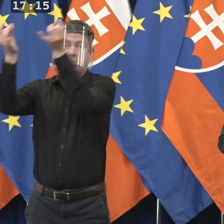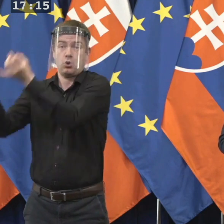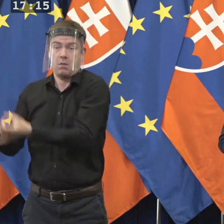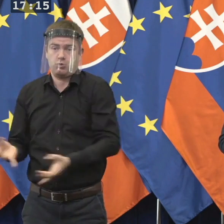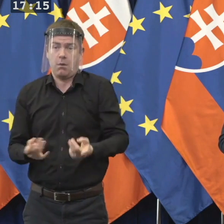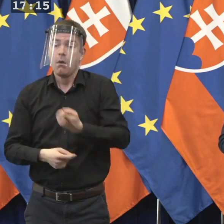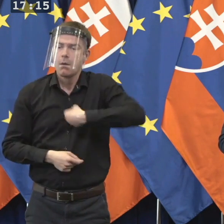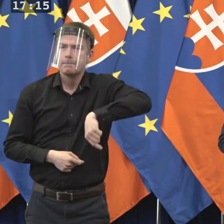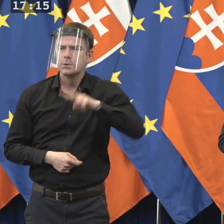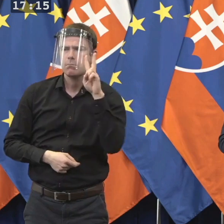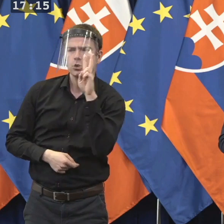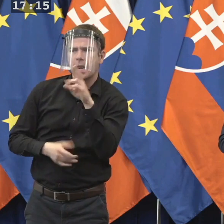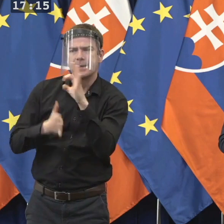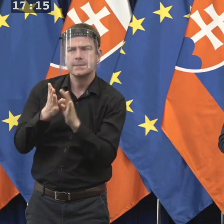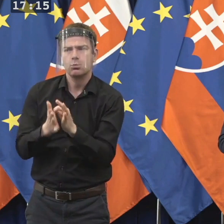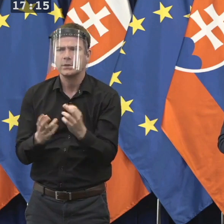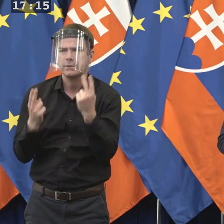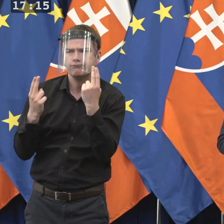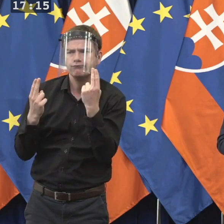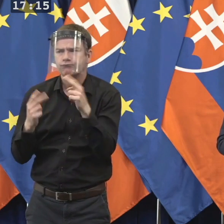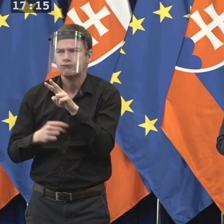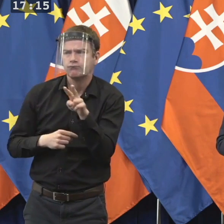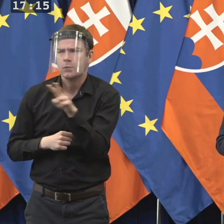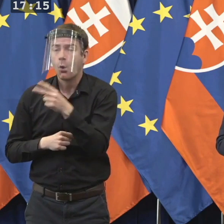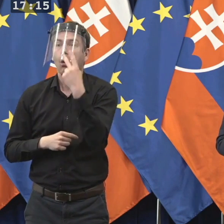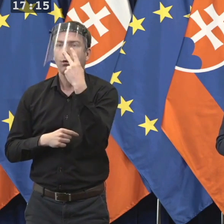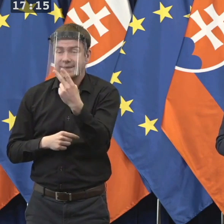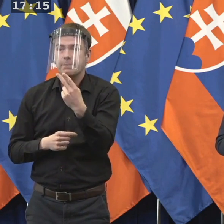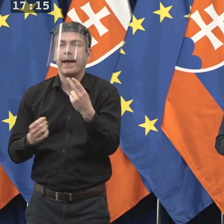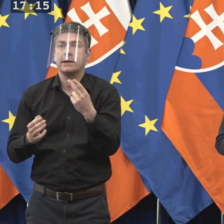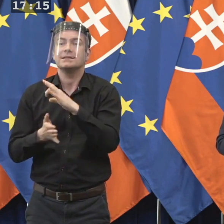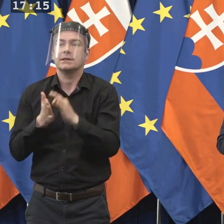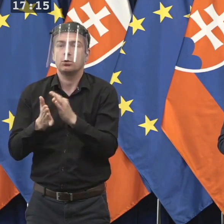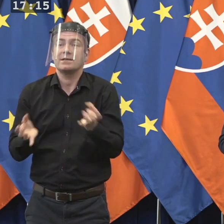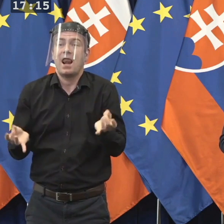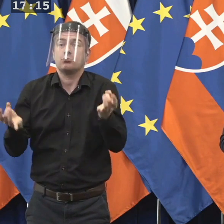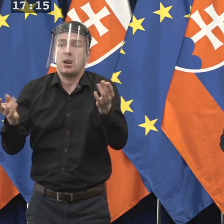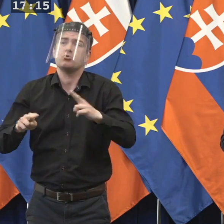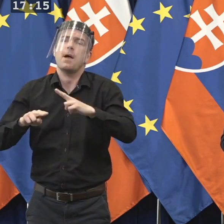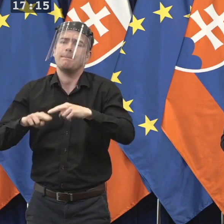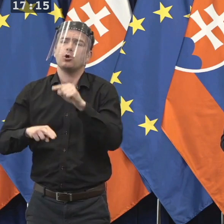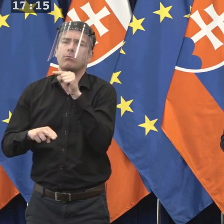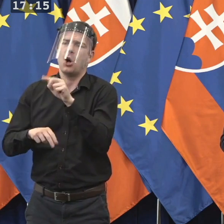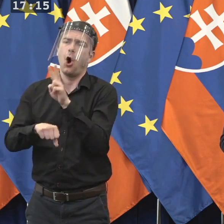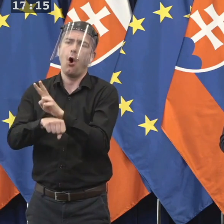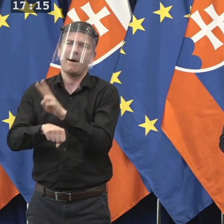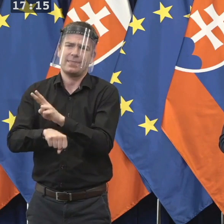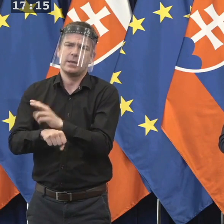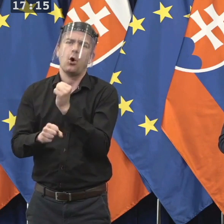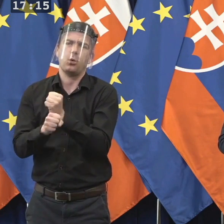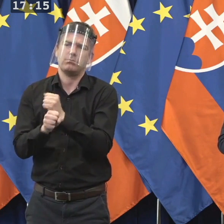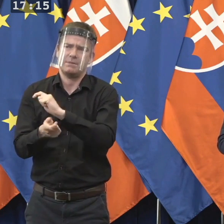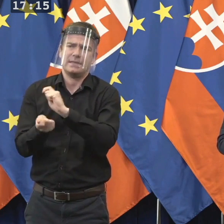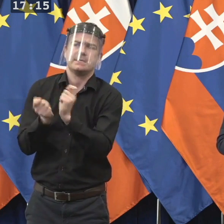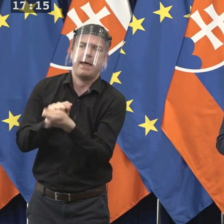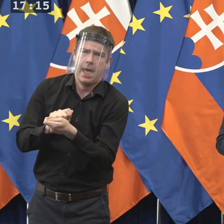situácia, my určite zvážime tie opatrenia, aby sa zmiernili, respektíve zmenili. A bude to potom pretransformované aj